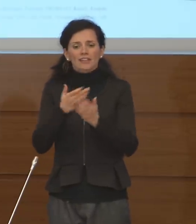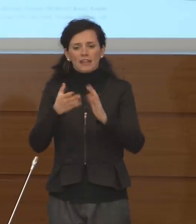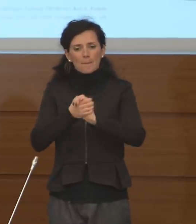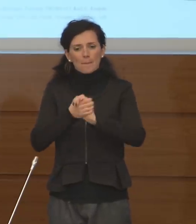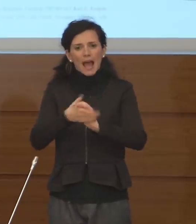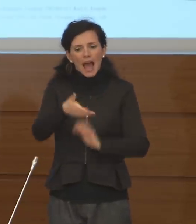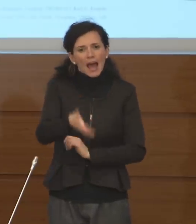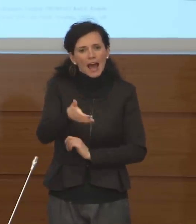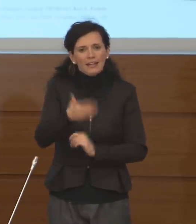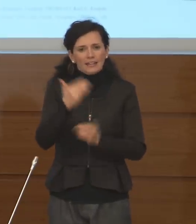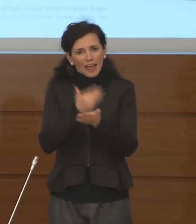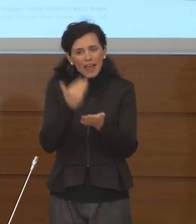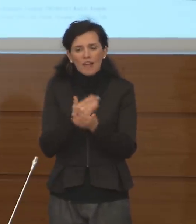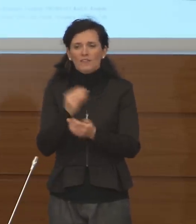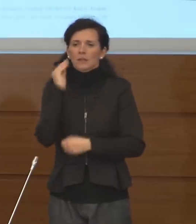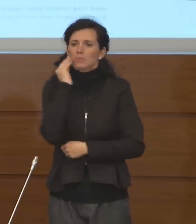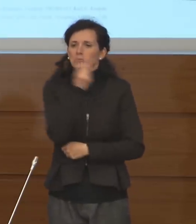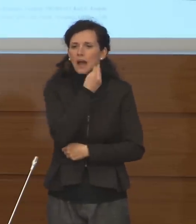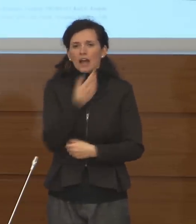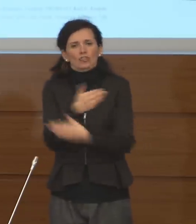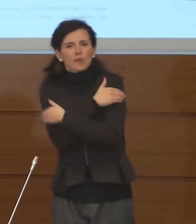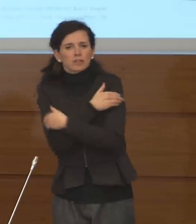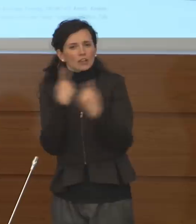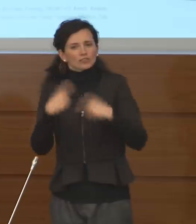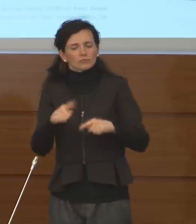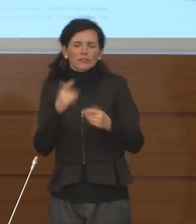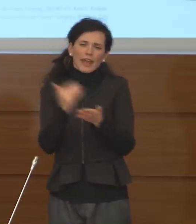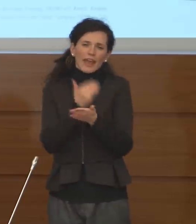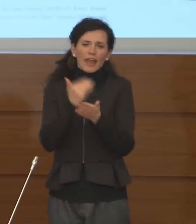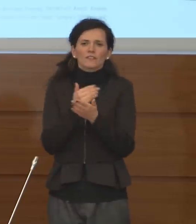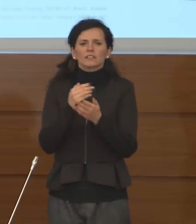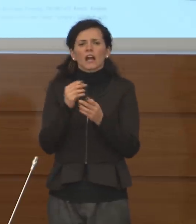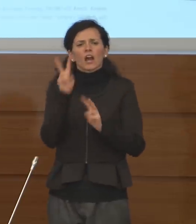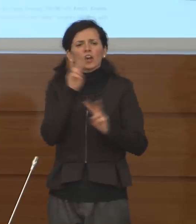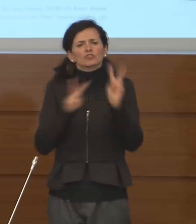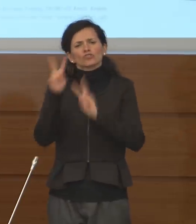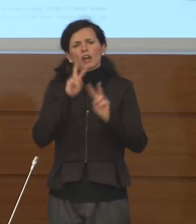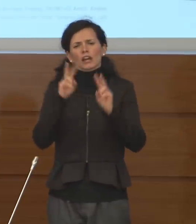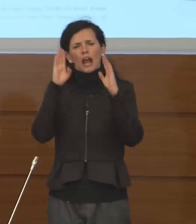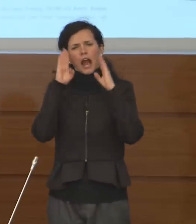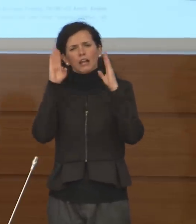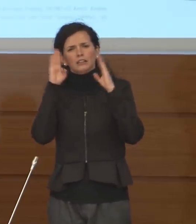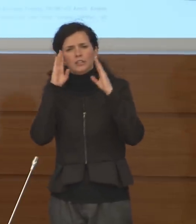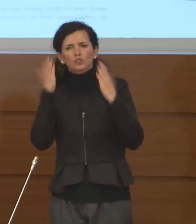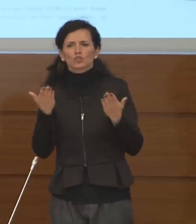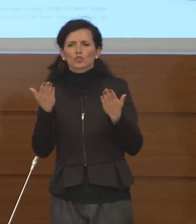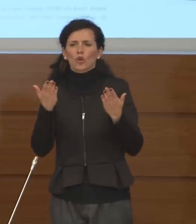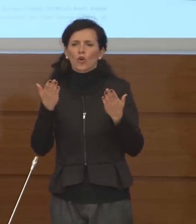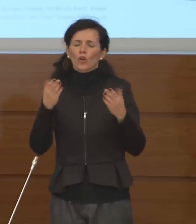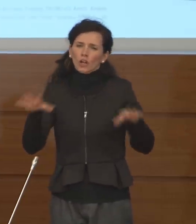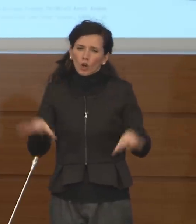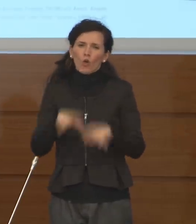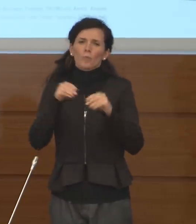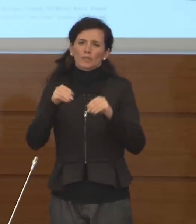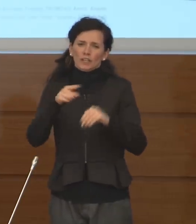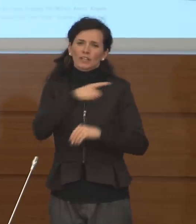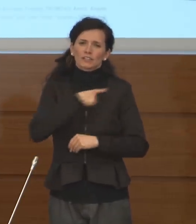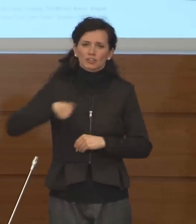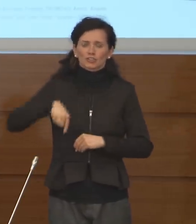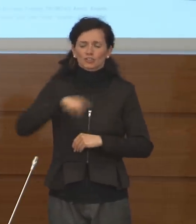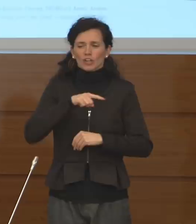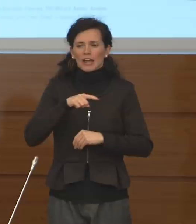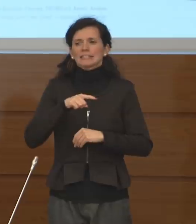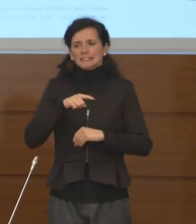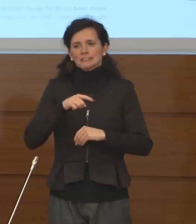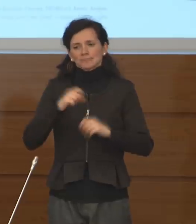abbracci, gli abbracci. Si tratta di cautele che dobbiamo adottare per cercare